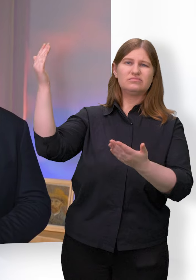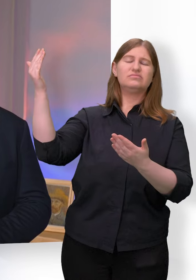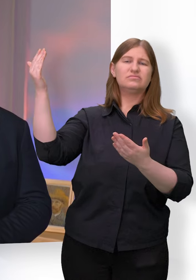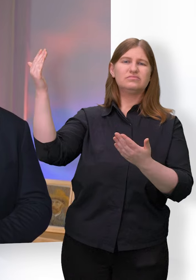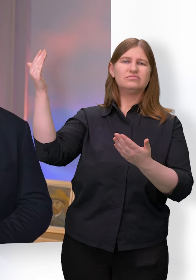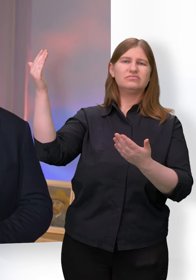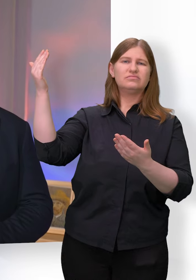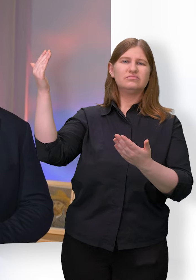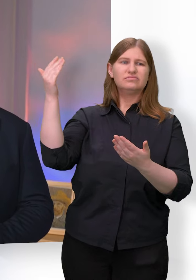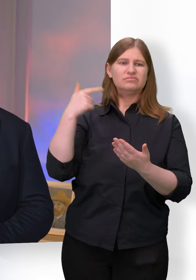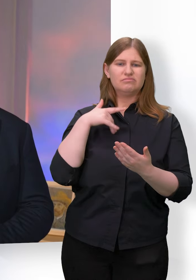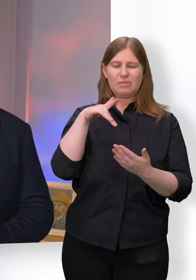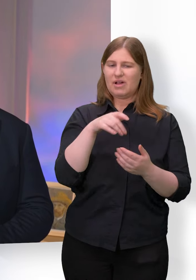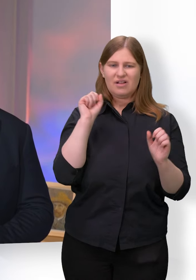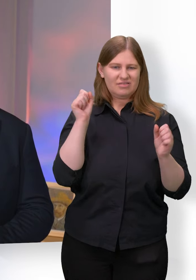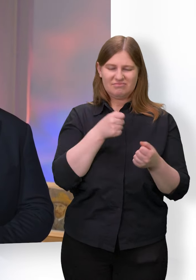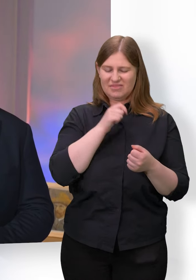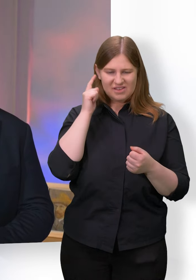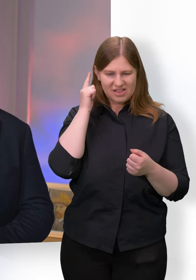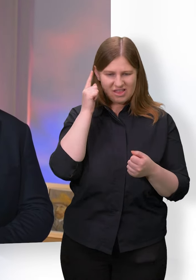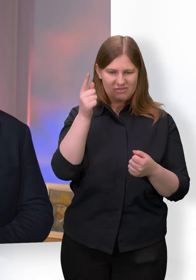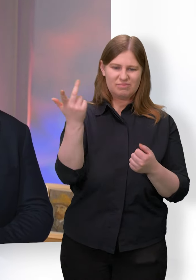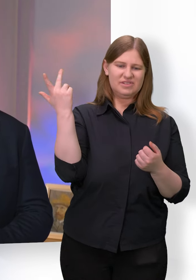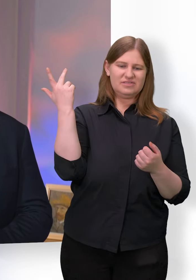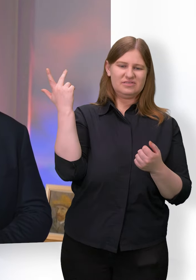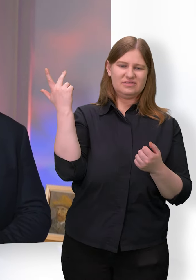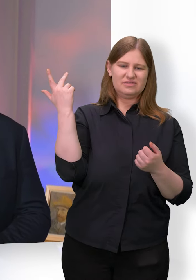ich kann es manchmal gar nicht glauben, dass dir die Begleitung von mir nicht zu viel wird.